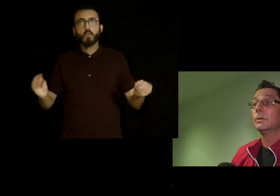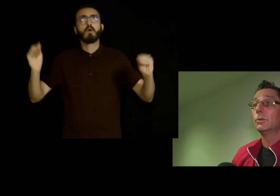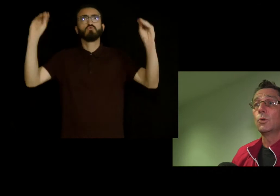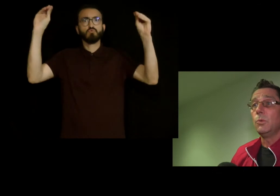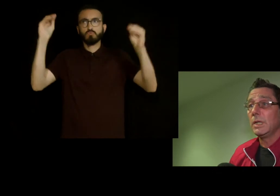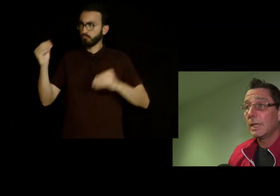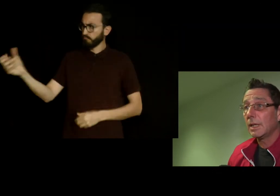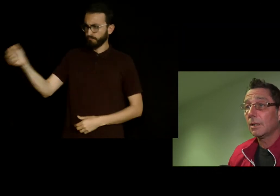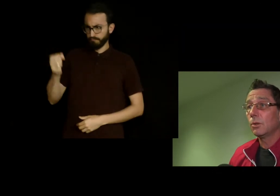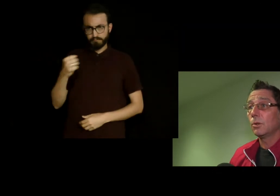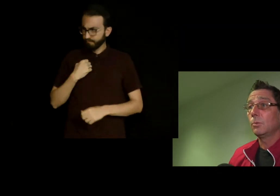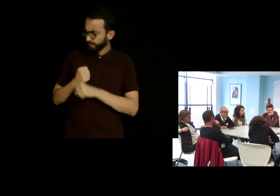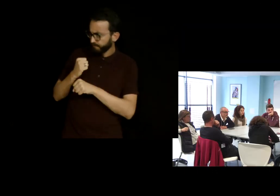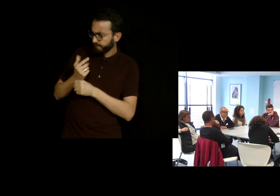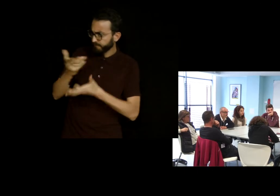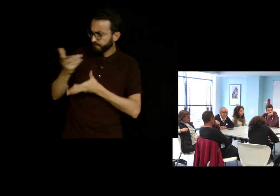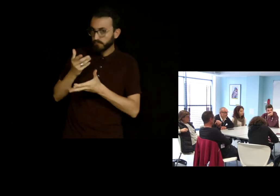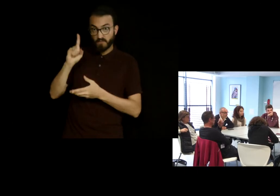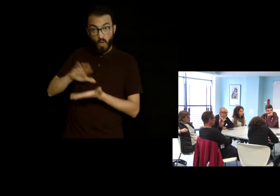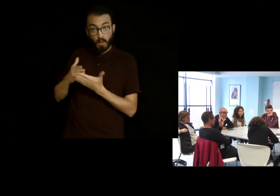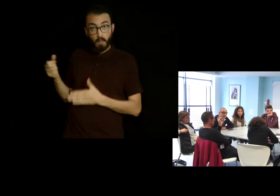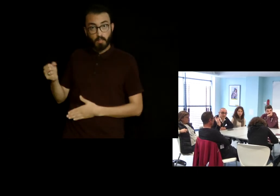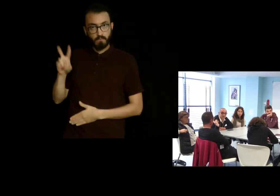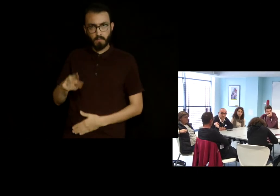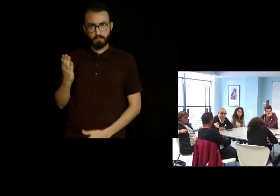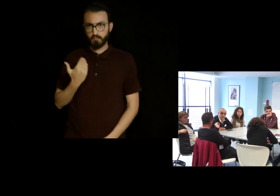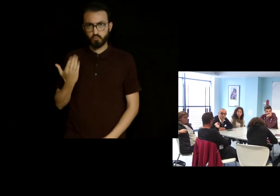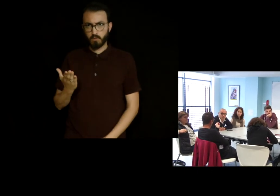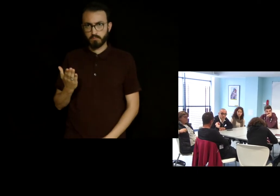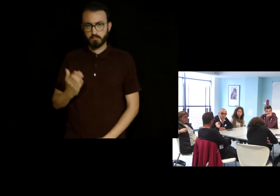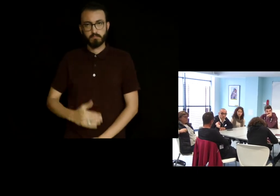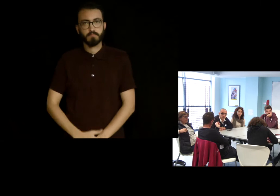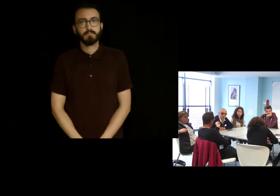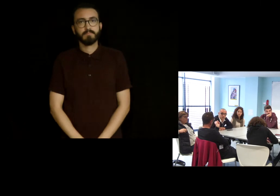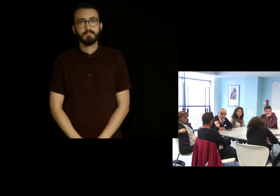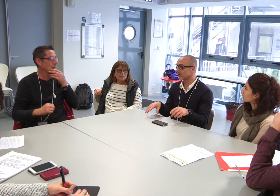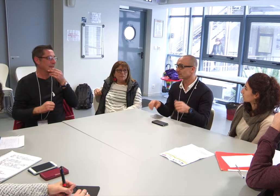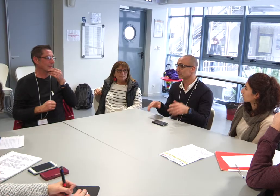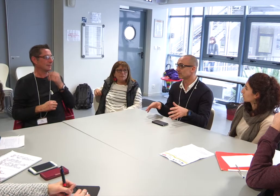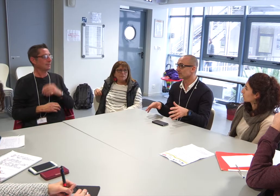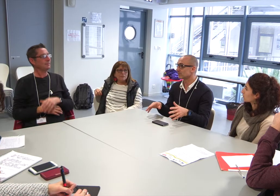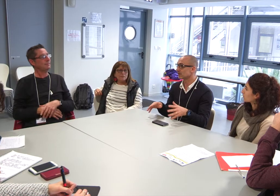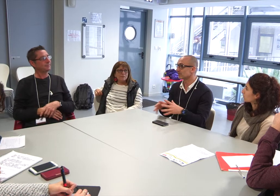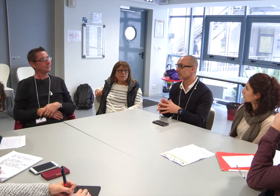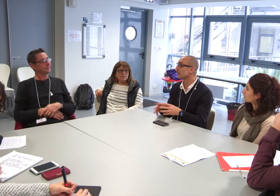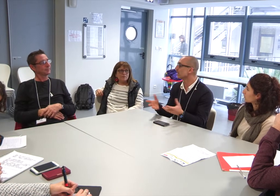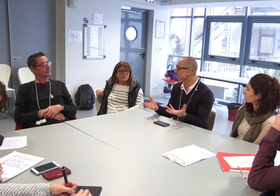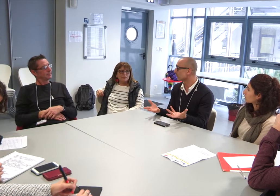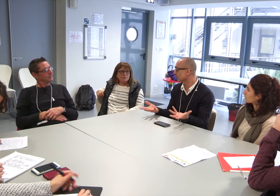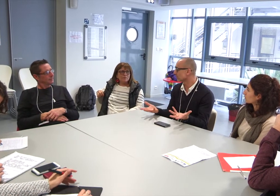de communiquer le plus avec eux et qu'on voyait que c'était pas nécessaire d'avoir des interprètes de langue de signe